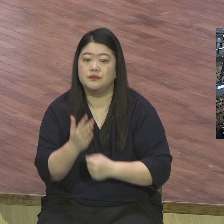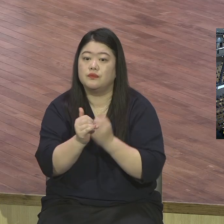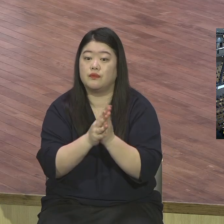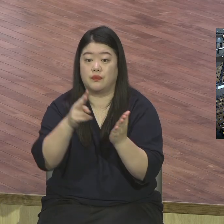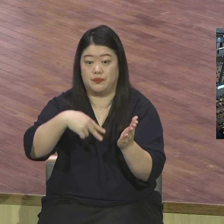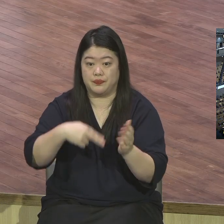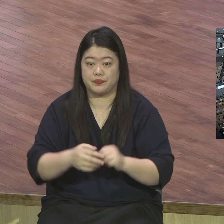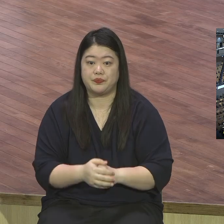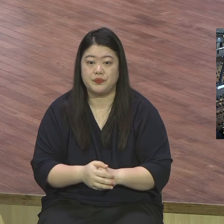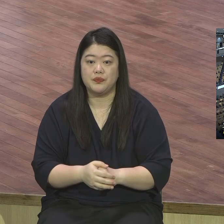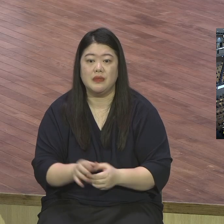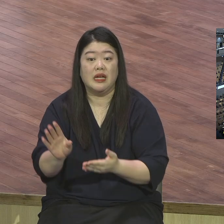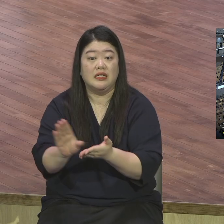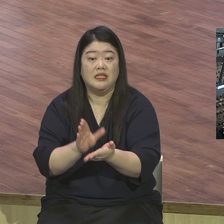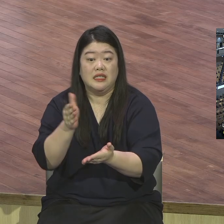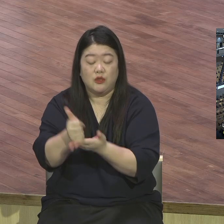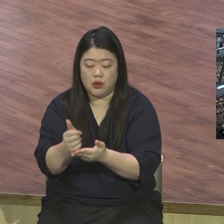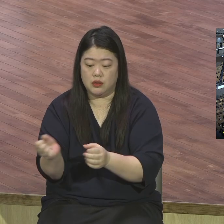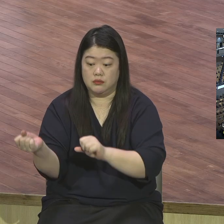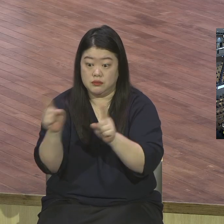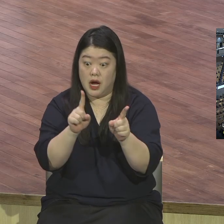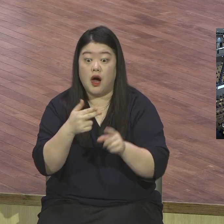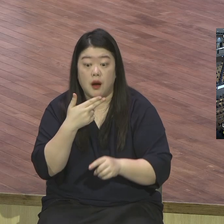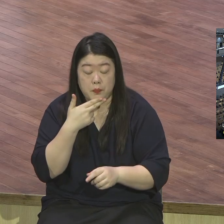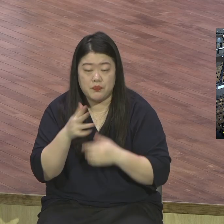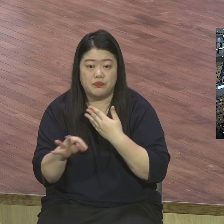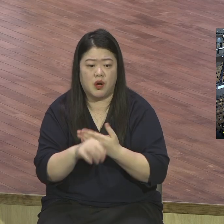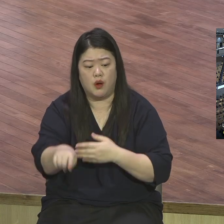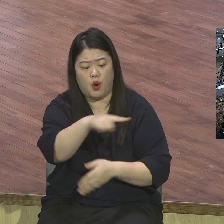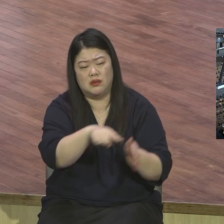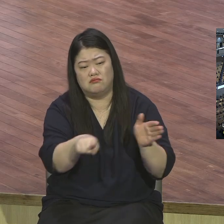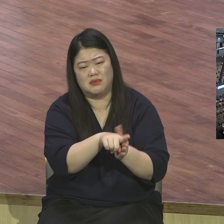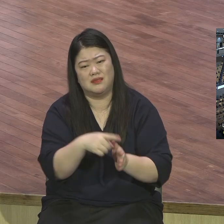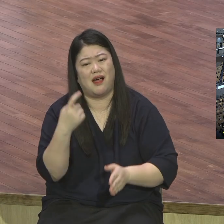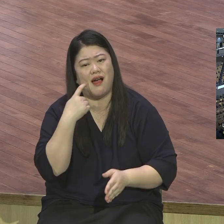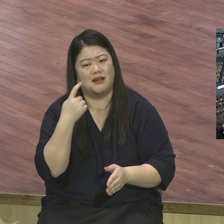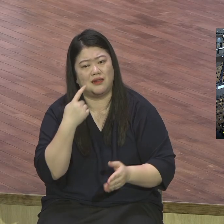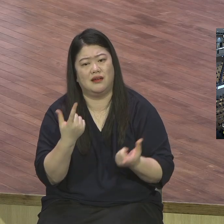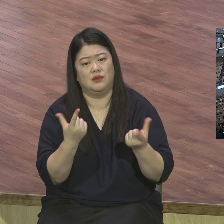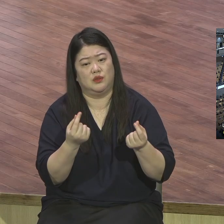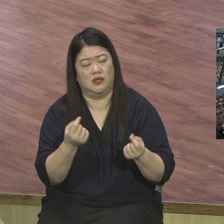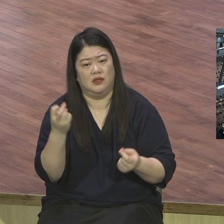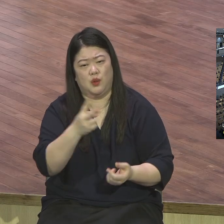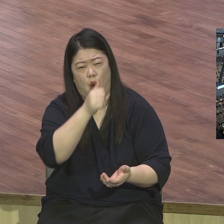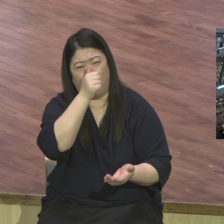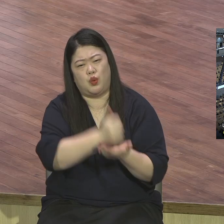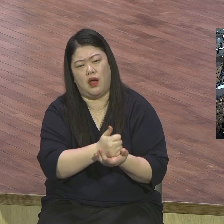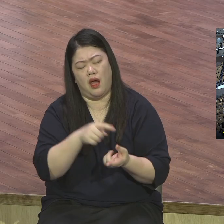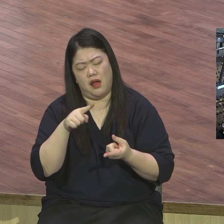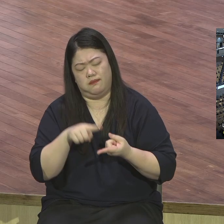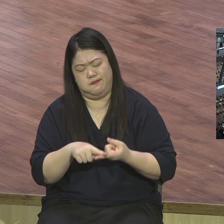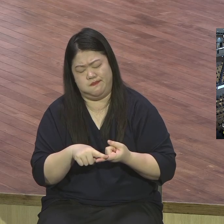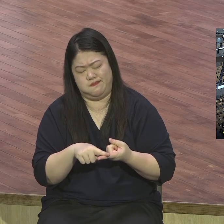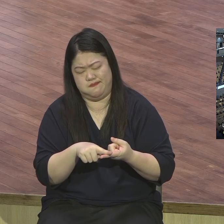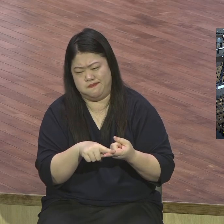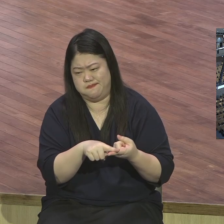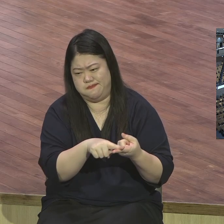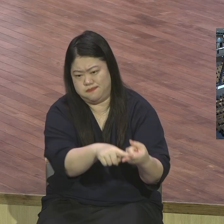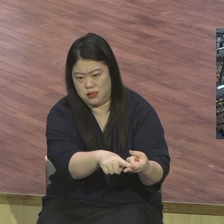우리의 믿음도 헛것이요 너희가 여전히 죄 가운데 있으리라 여전히 죄 가운데